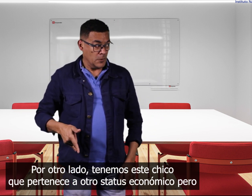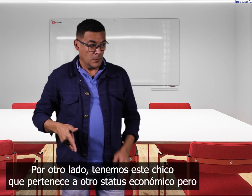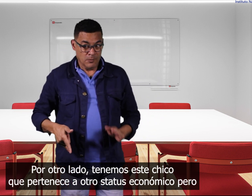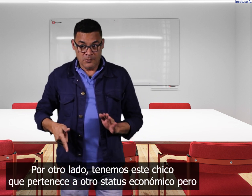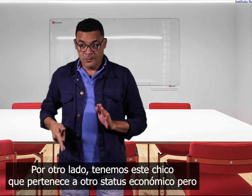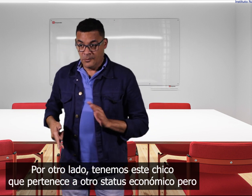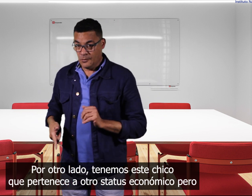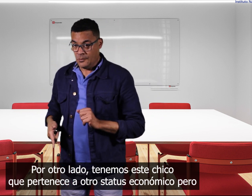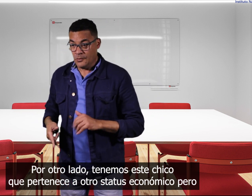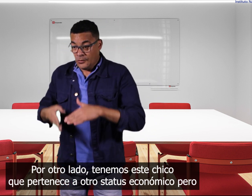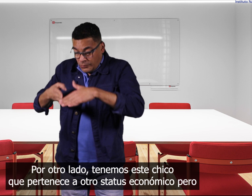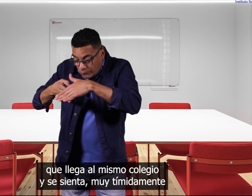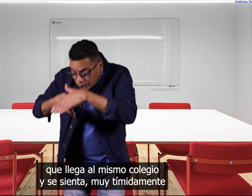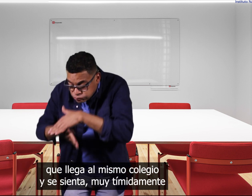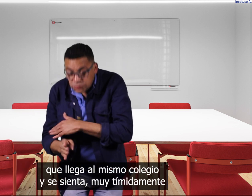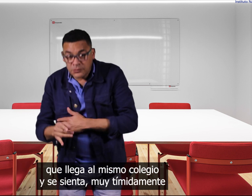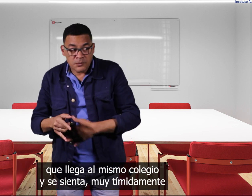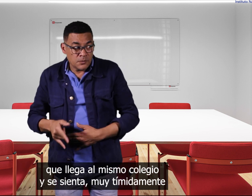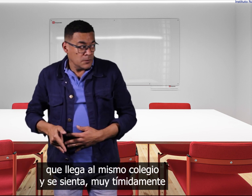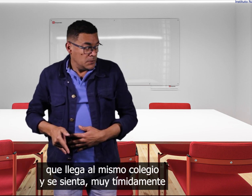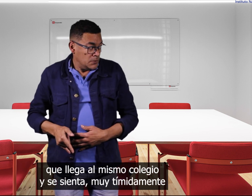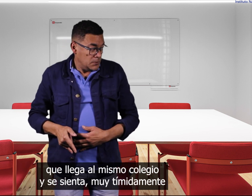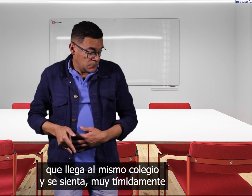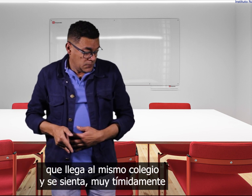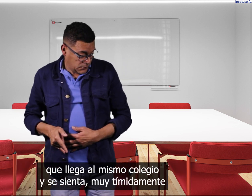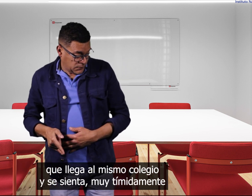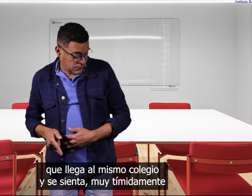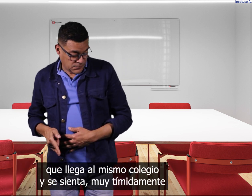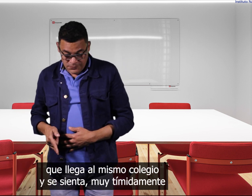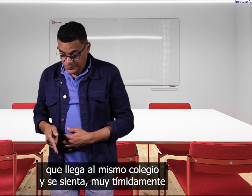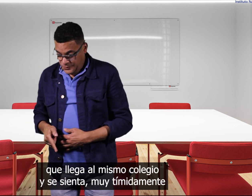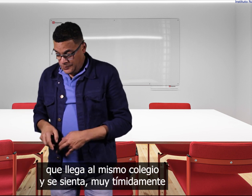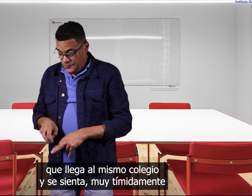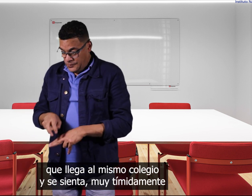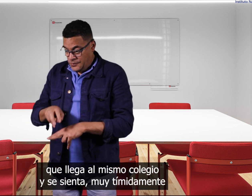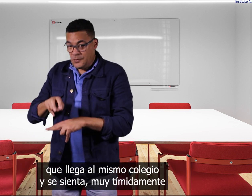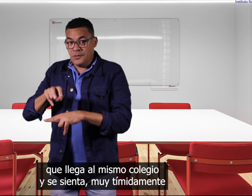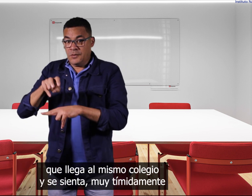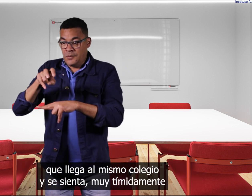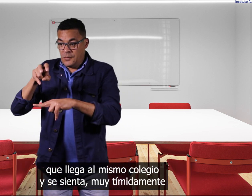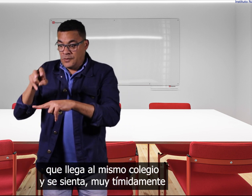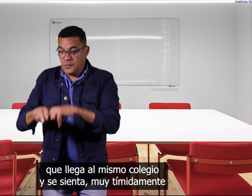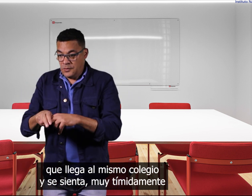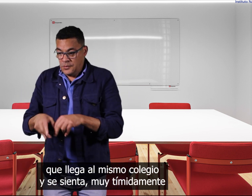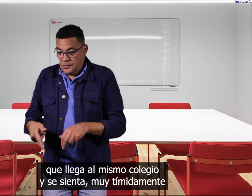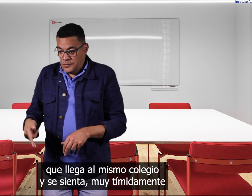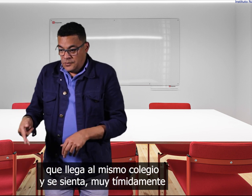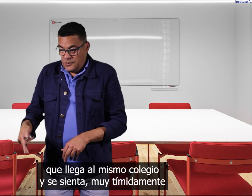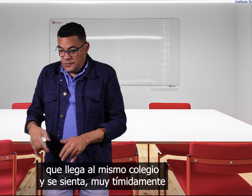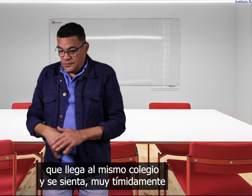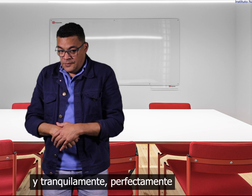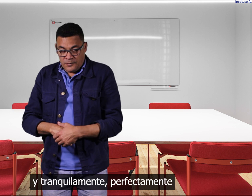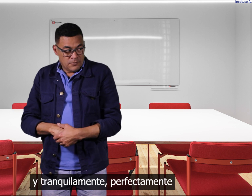económico pero que llega al mismo colegio y se sienta muy tímidamente muy